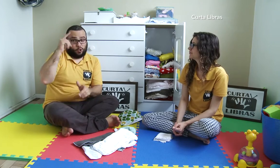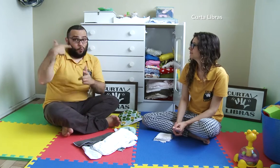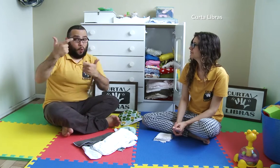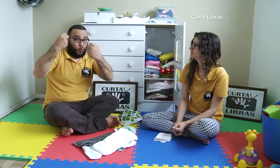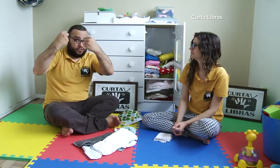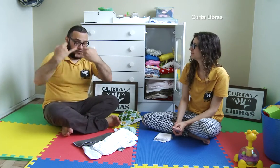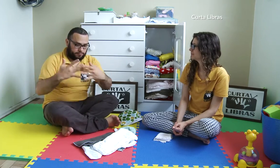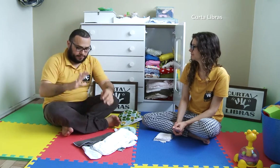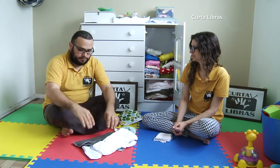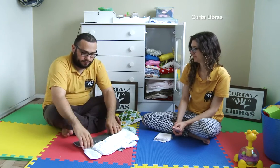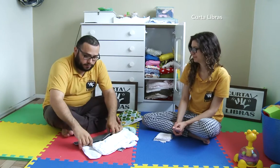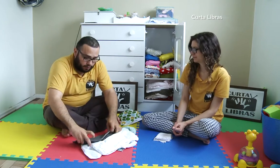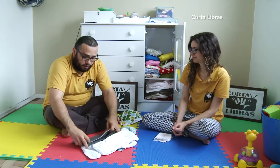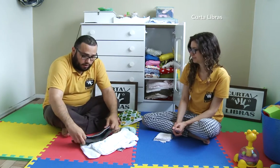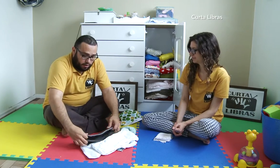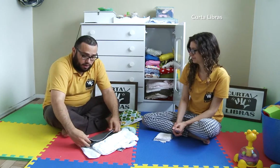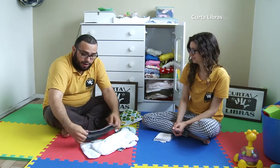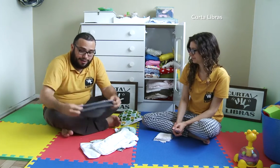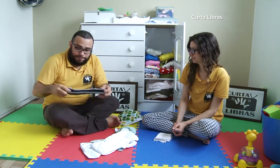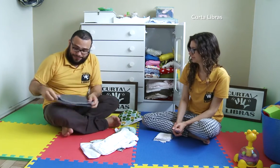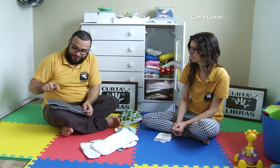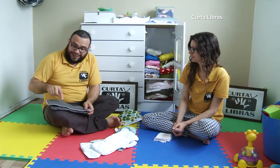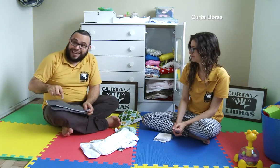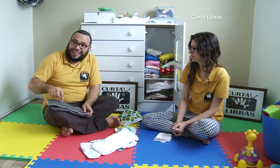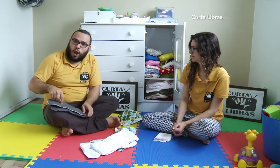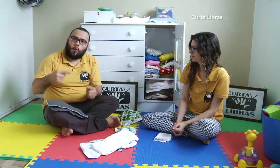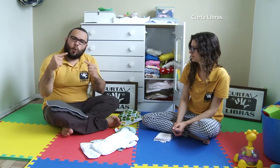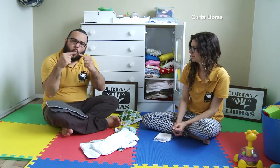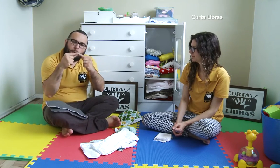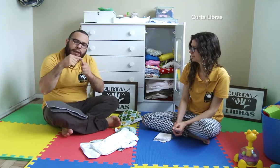Mas se for ficar em casa e tem como lavar, você pode usar essa daqui.